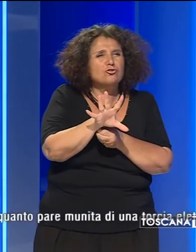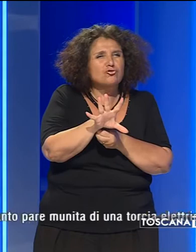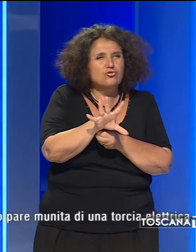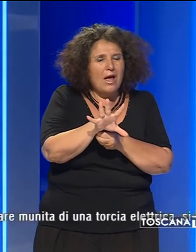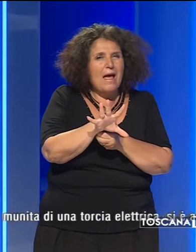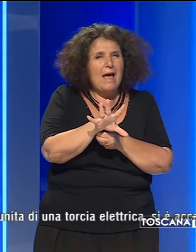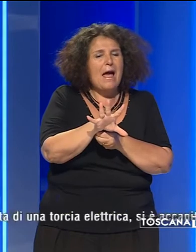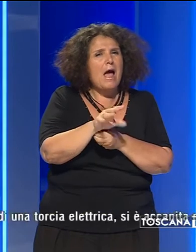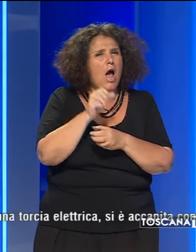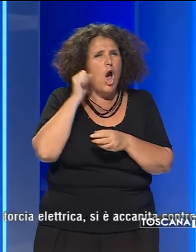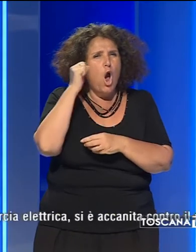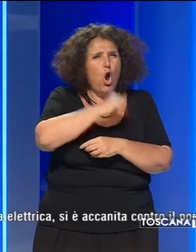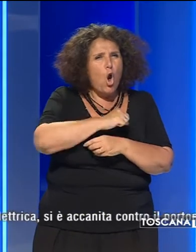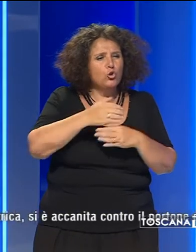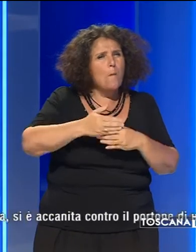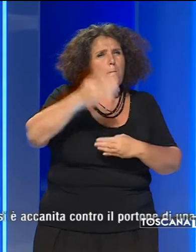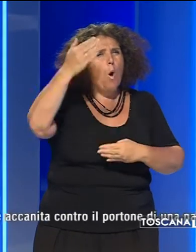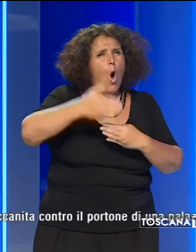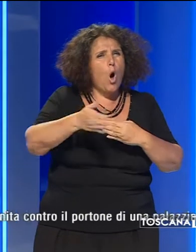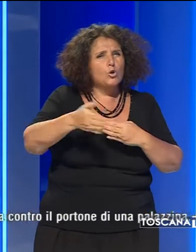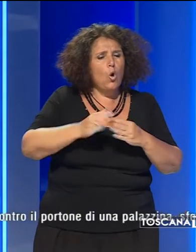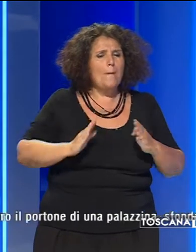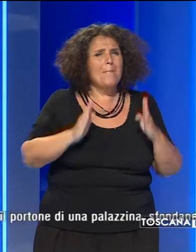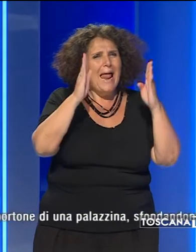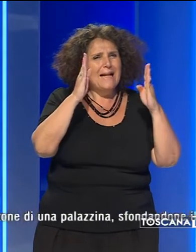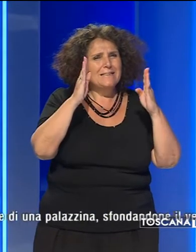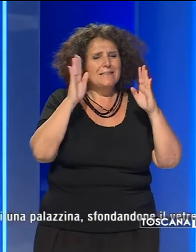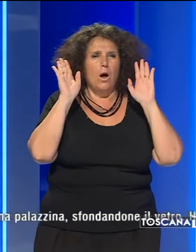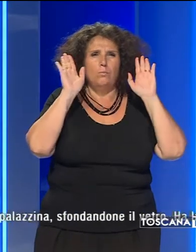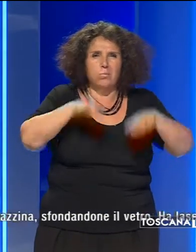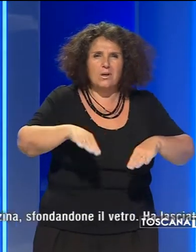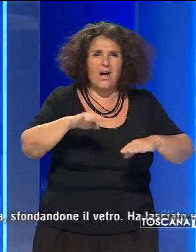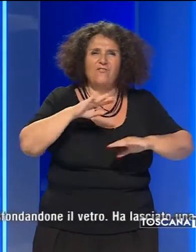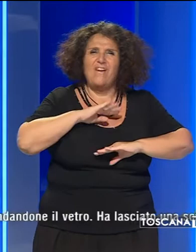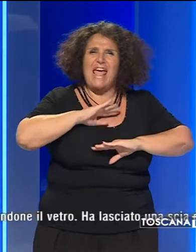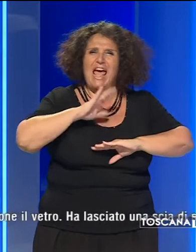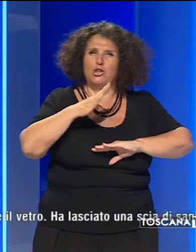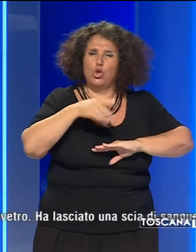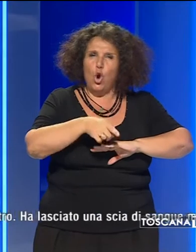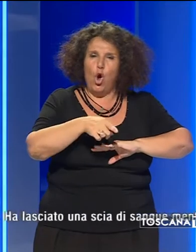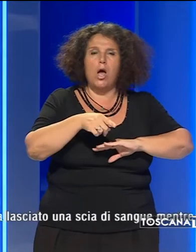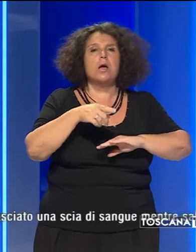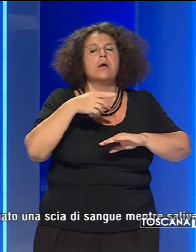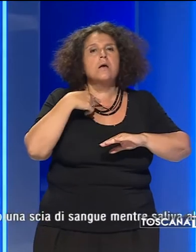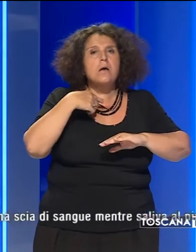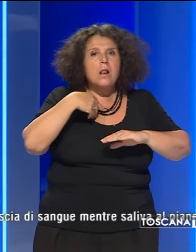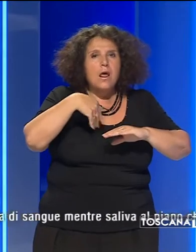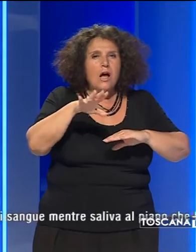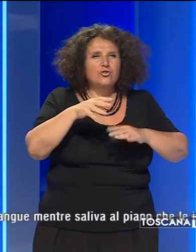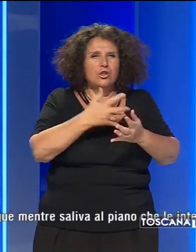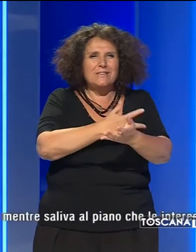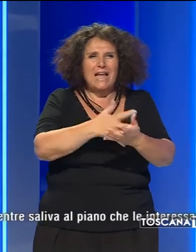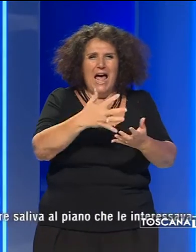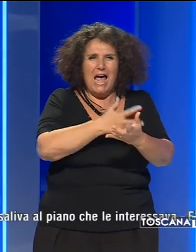si accanita contro il portone di una palazzina sfondandone il vetro. Ha lasciato una scia di sangue